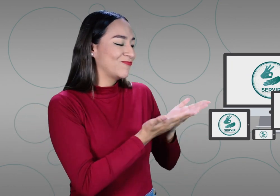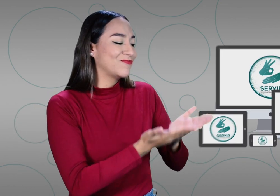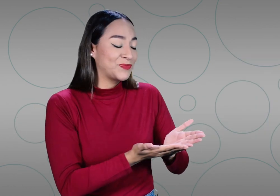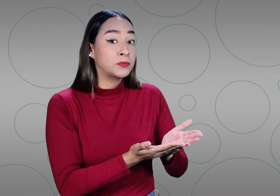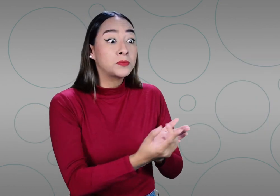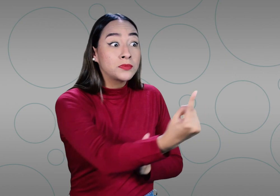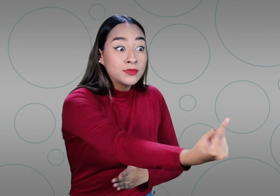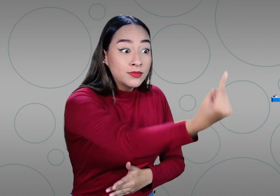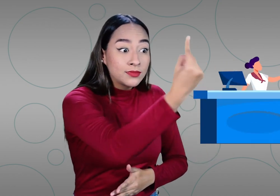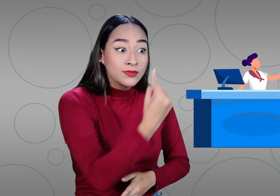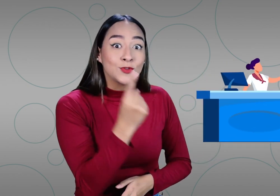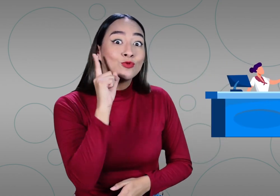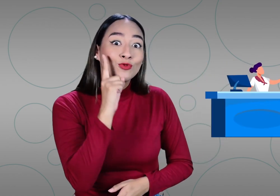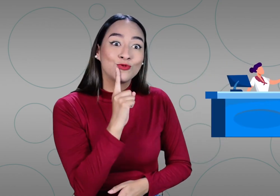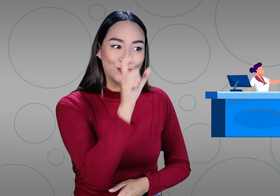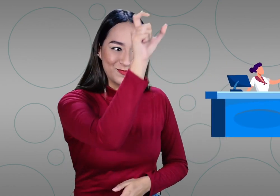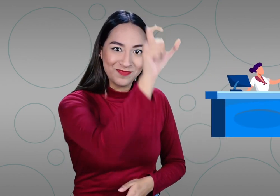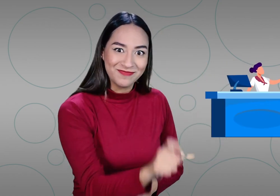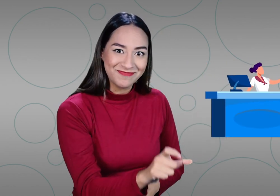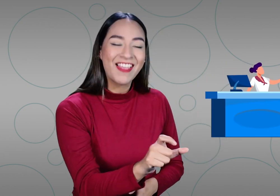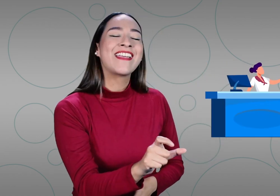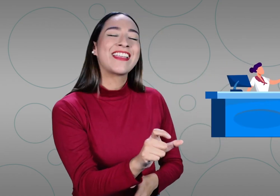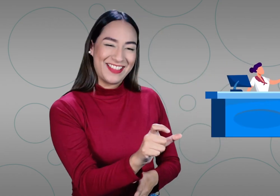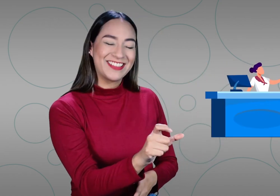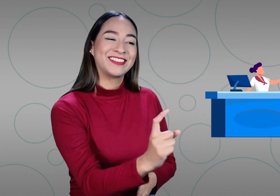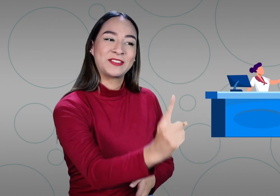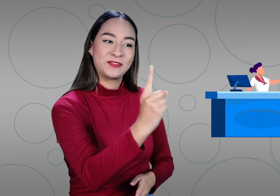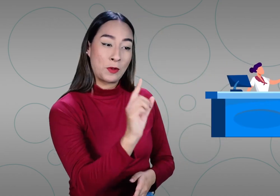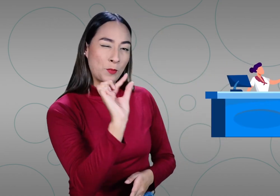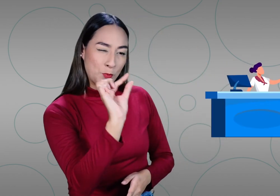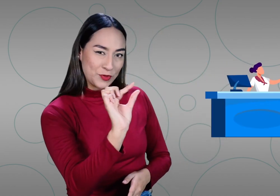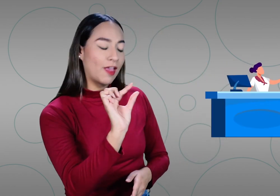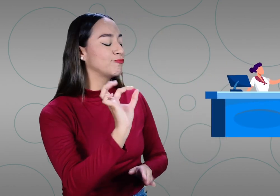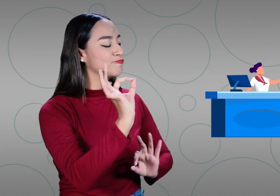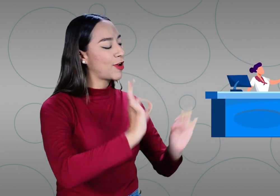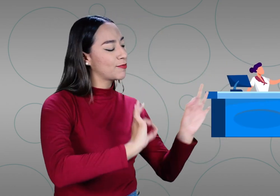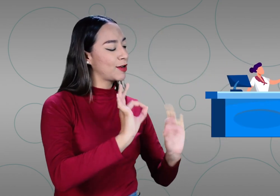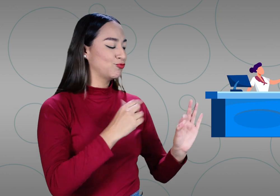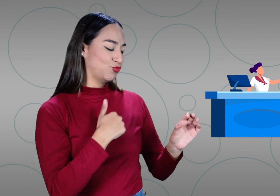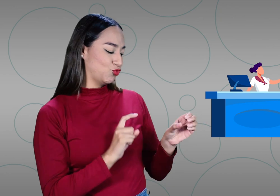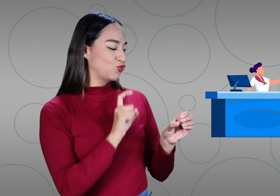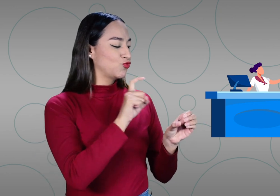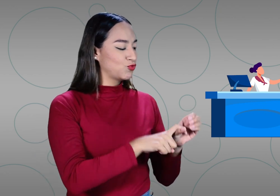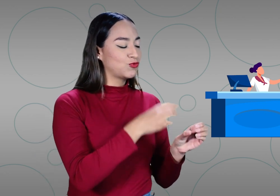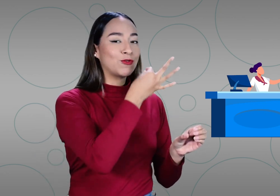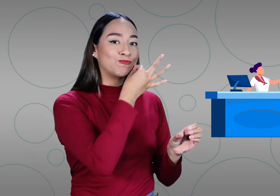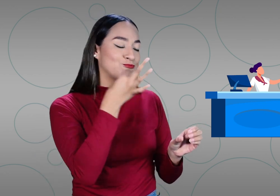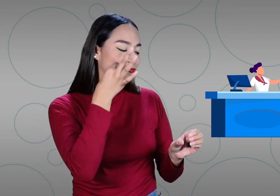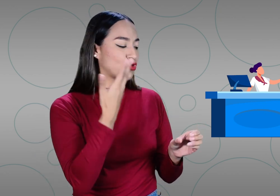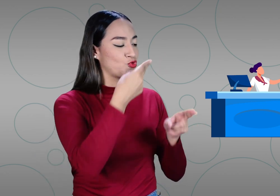La persona sorda llega al punto de atención y es el funcionario quien pone nombre de usuario y contraseña